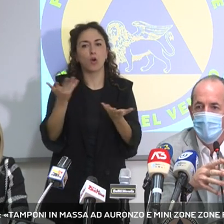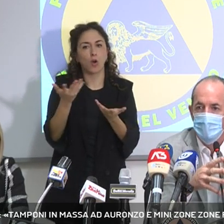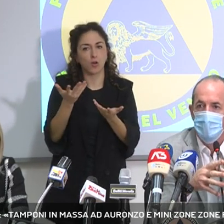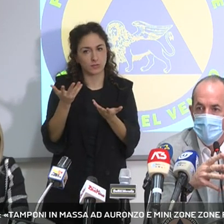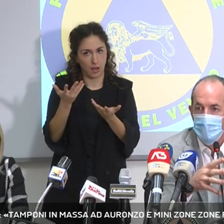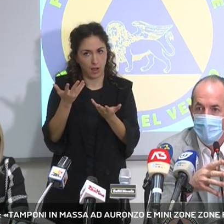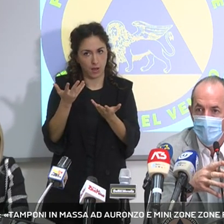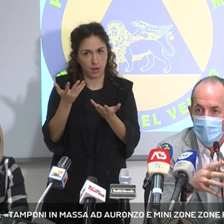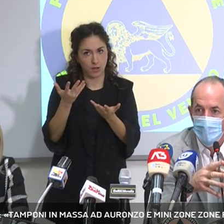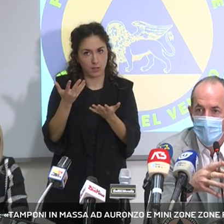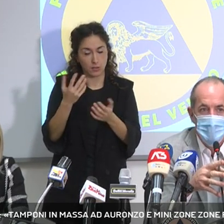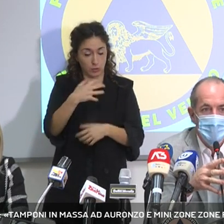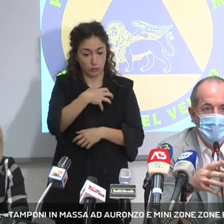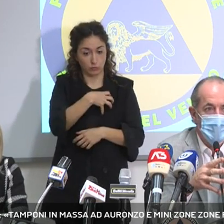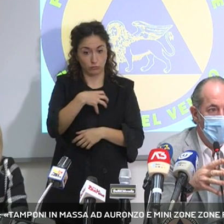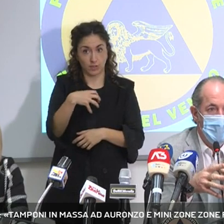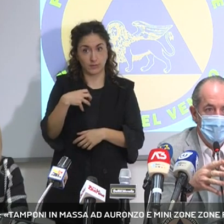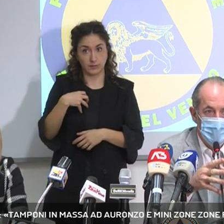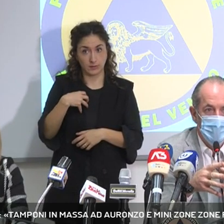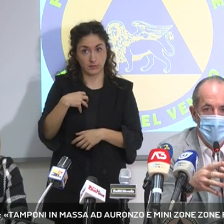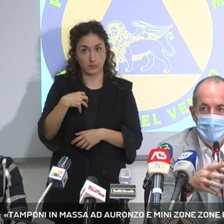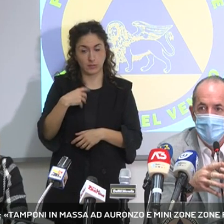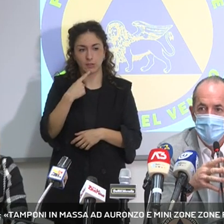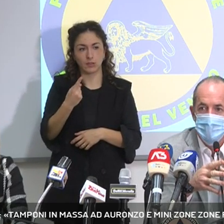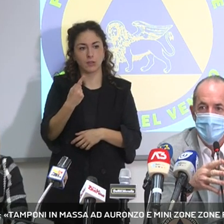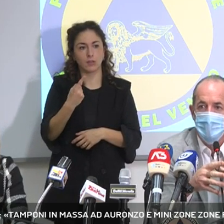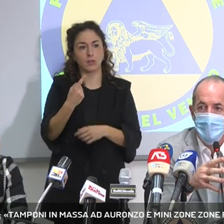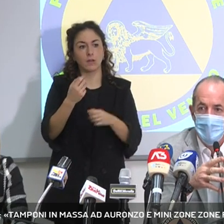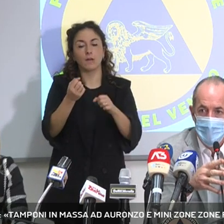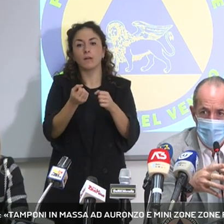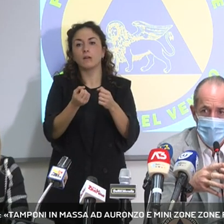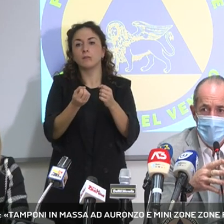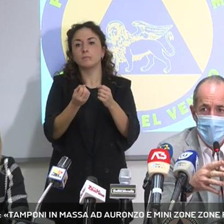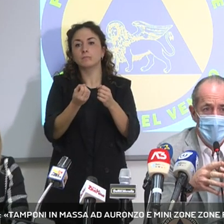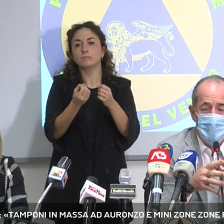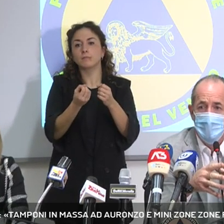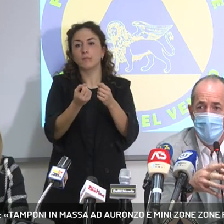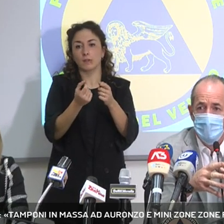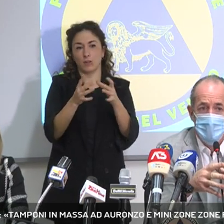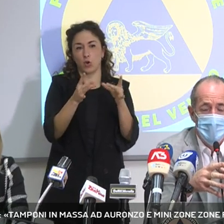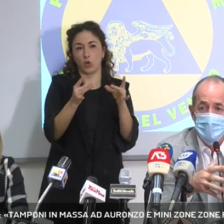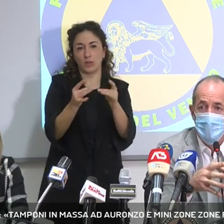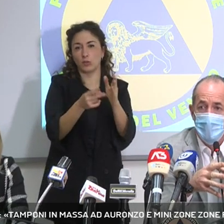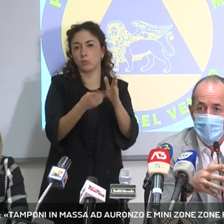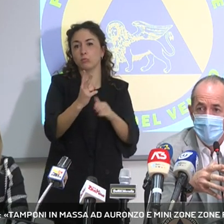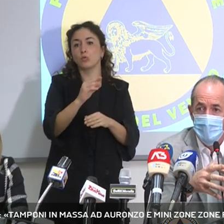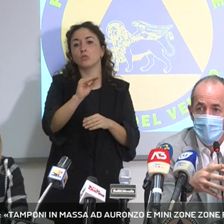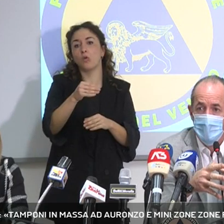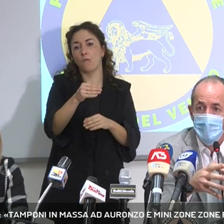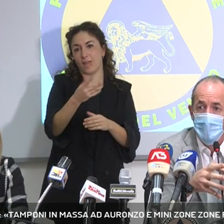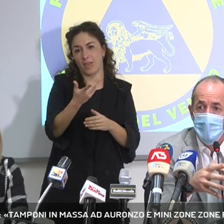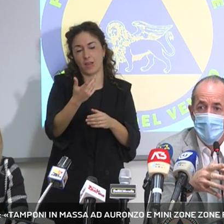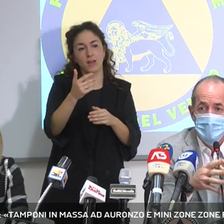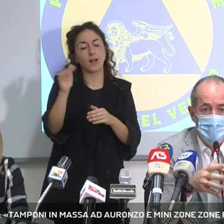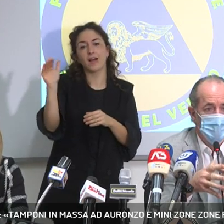la letteratura scientifica, si dice che i cluster più importanti sono stati messi in piedi dei grandi diffusori, che sono i ragazzi,